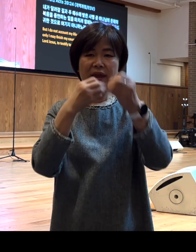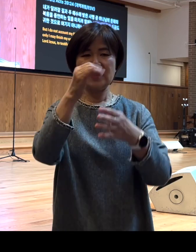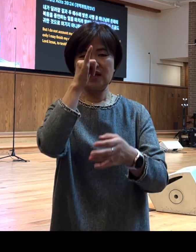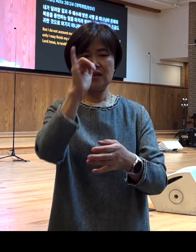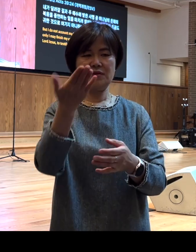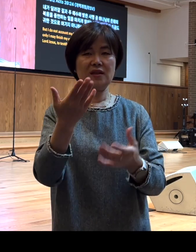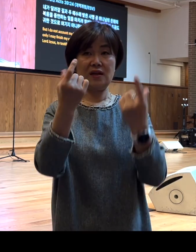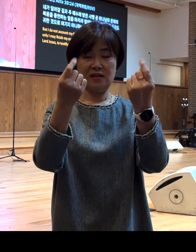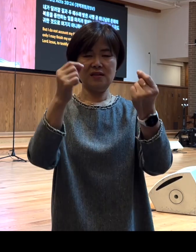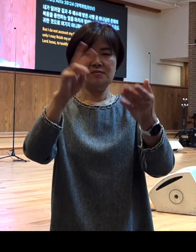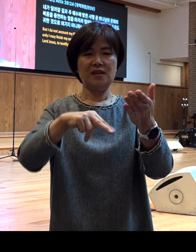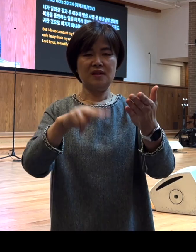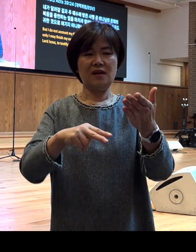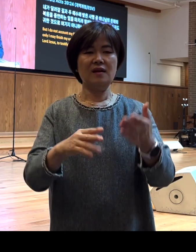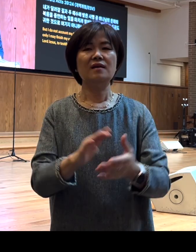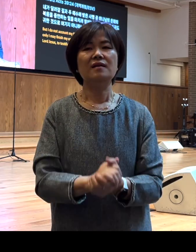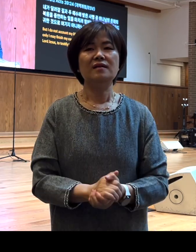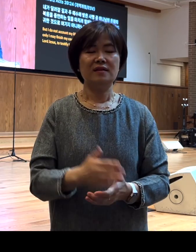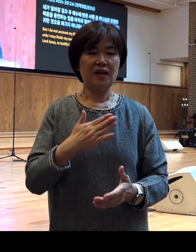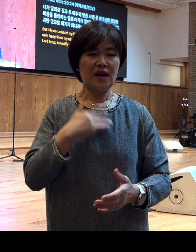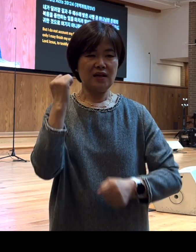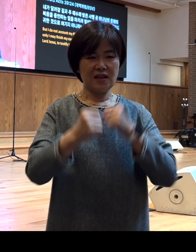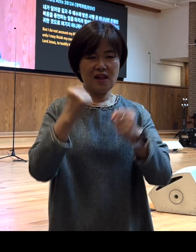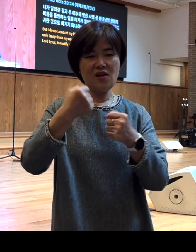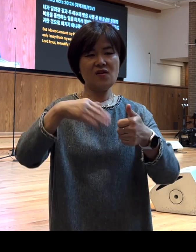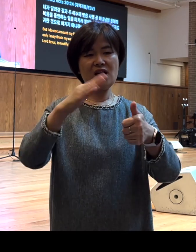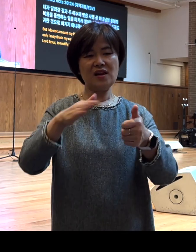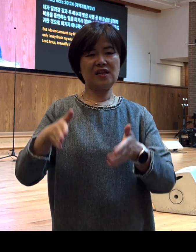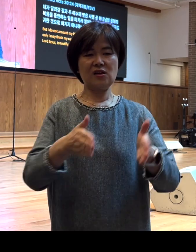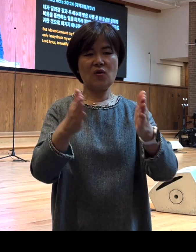읽겠습니다 시작 내가 달려갈 길과